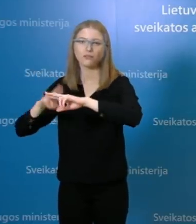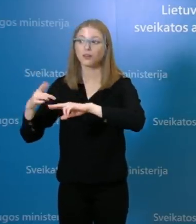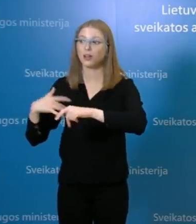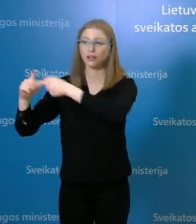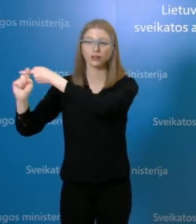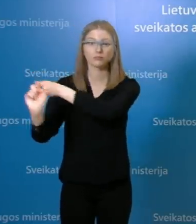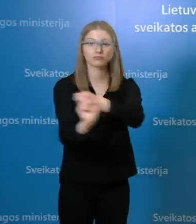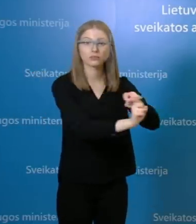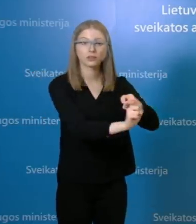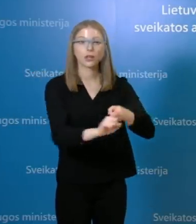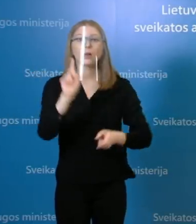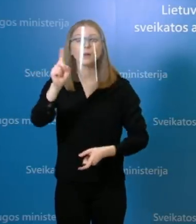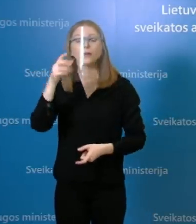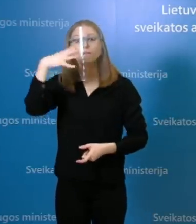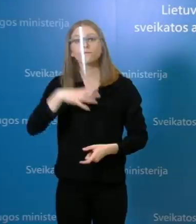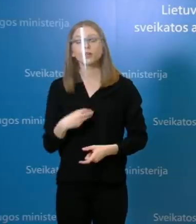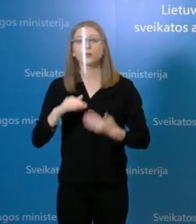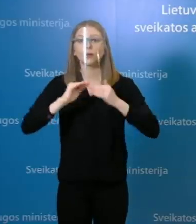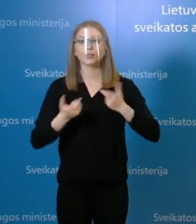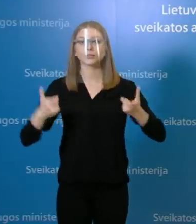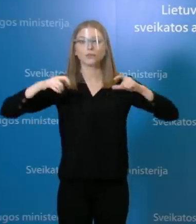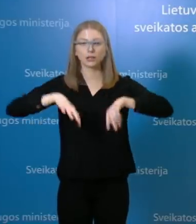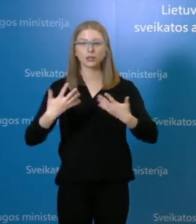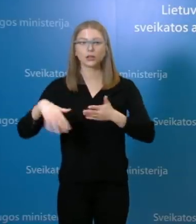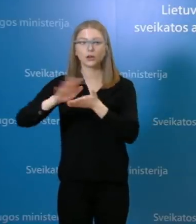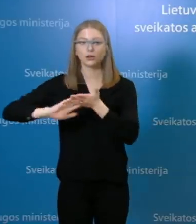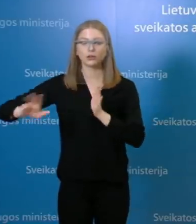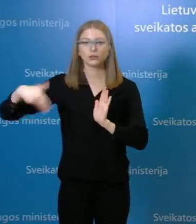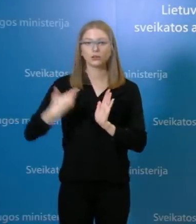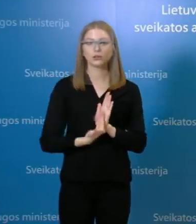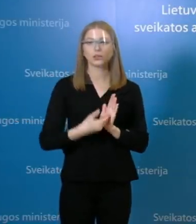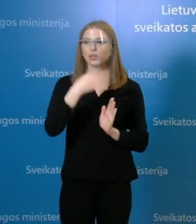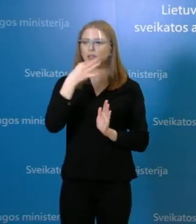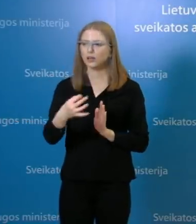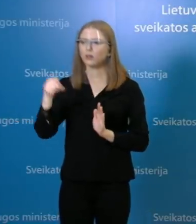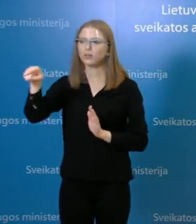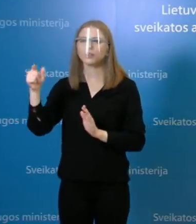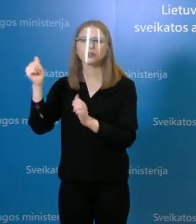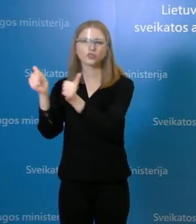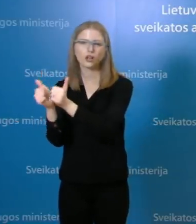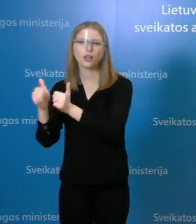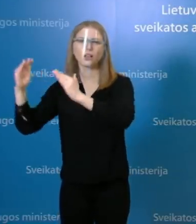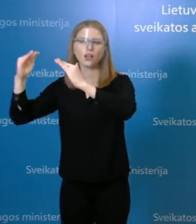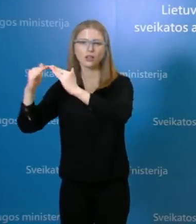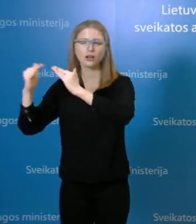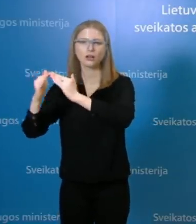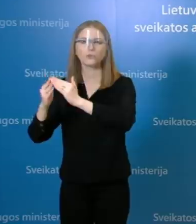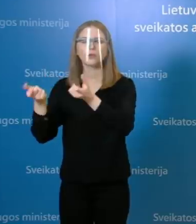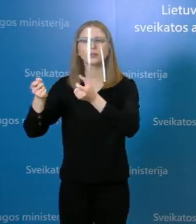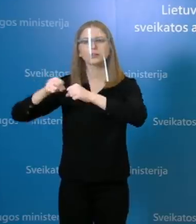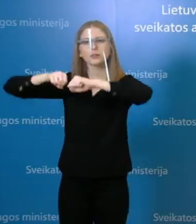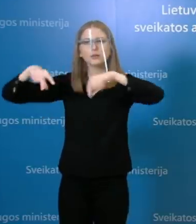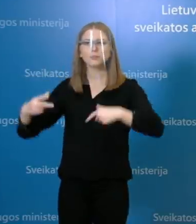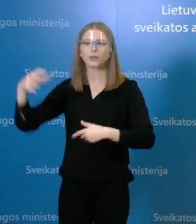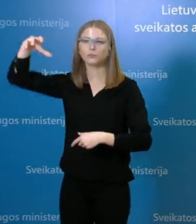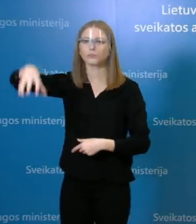aš to atsakymą iš Vilniaus miestos į valdybęs, kad vis dėl to nebus įranktas mobilusius punktas šalia namo, bus įprastinė tvarka tyrama, tai dėl to